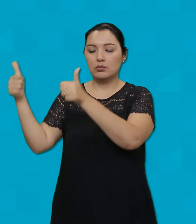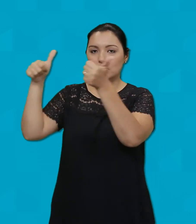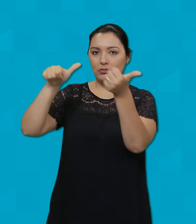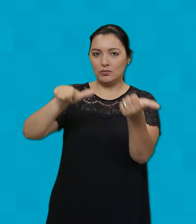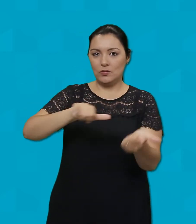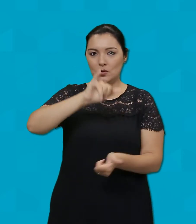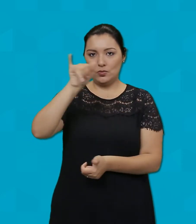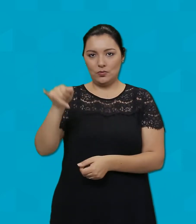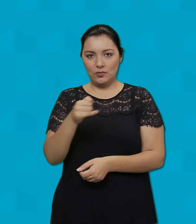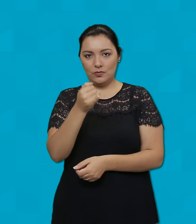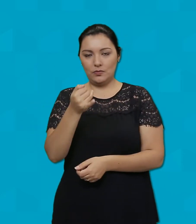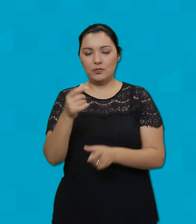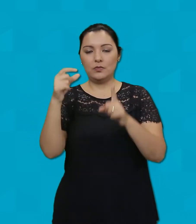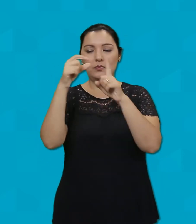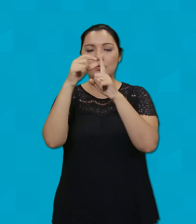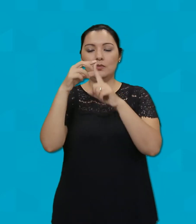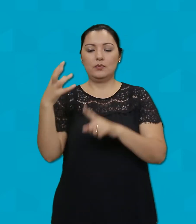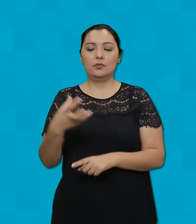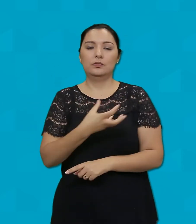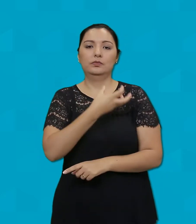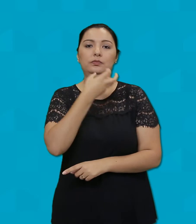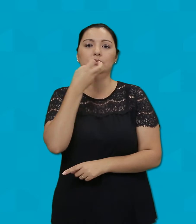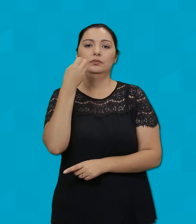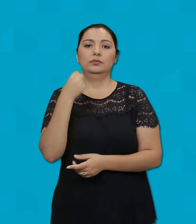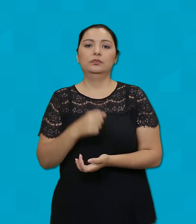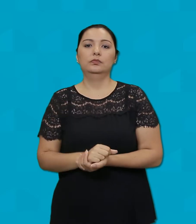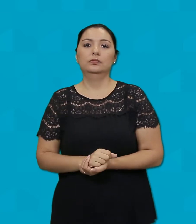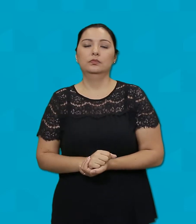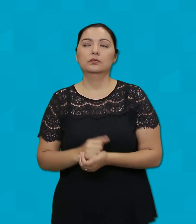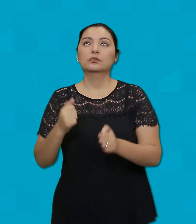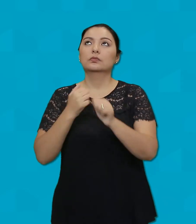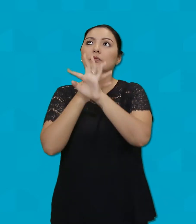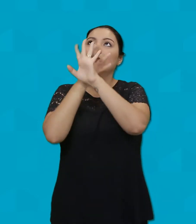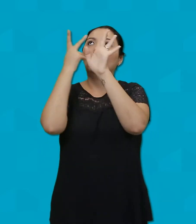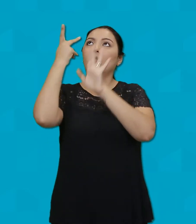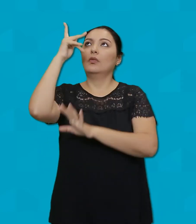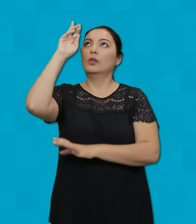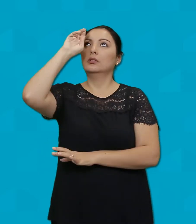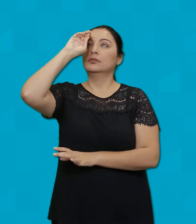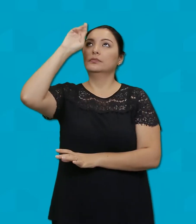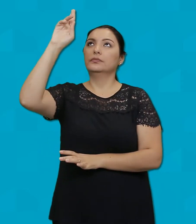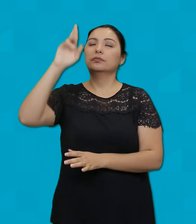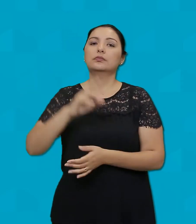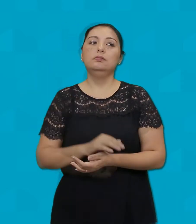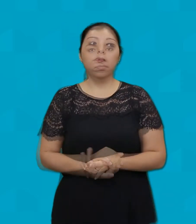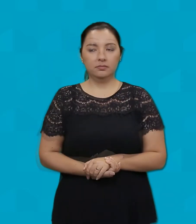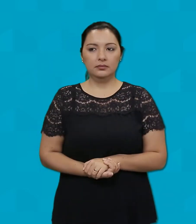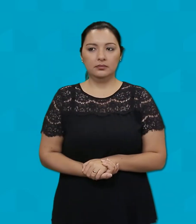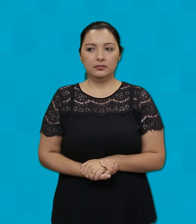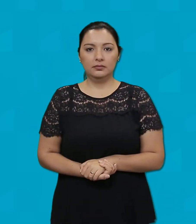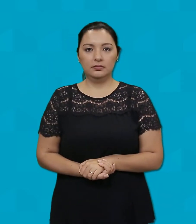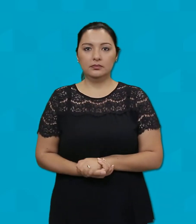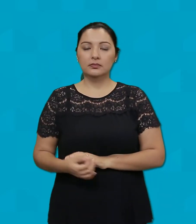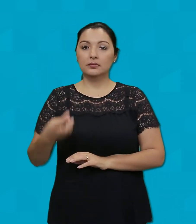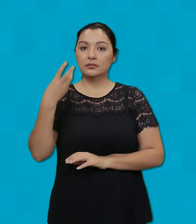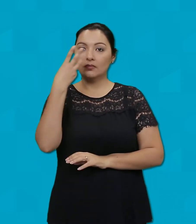Palavra da salvação Glória a vós Senhor O terceiro domingo do